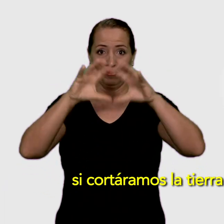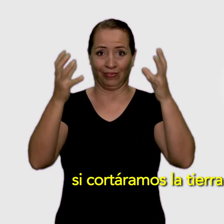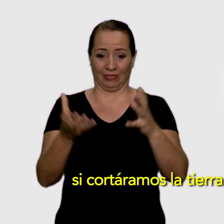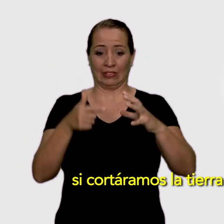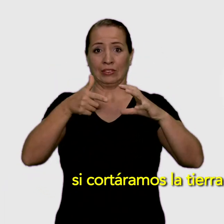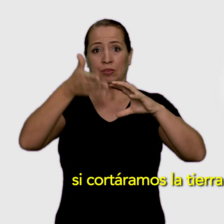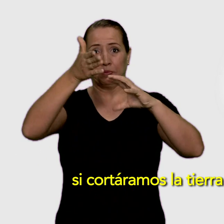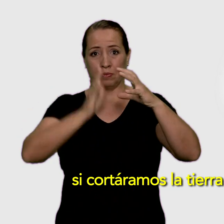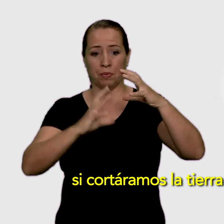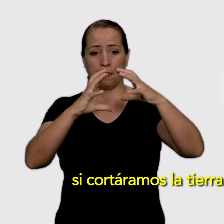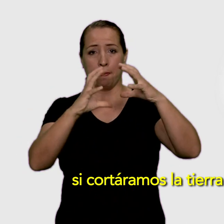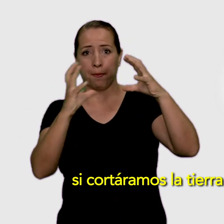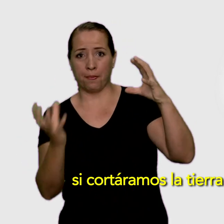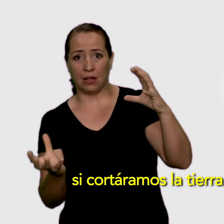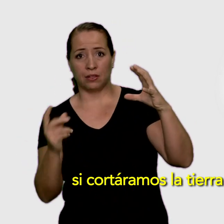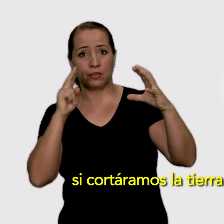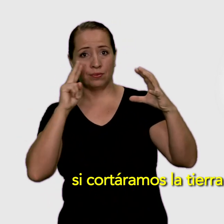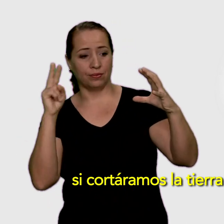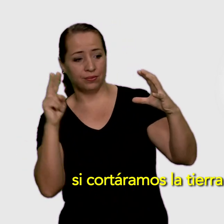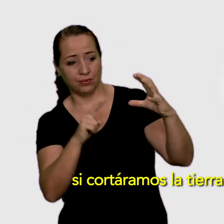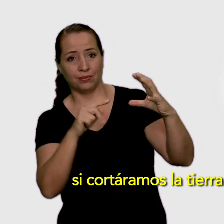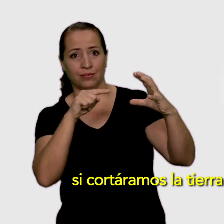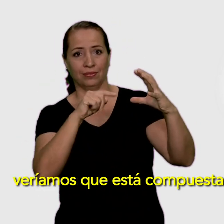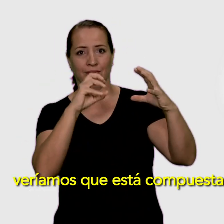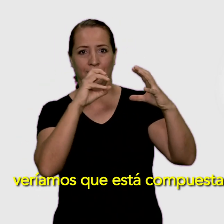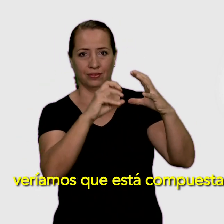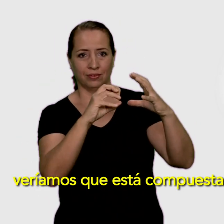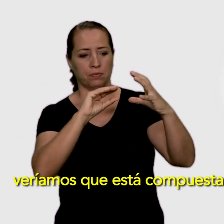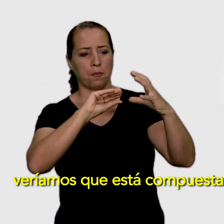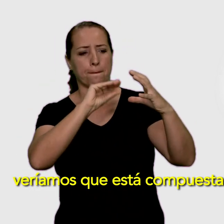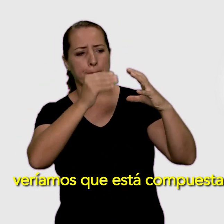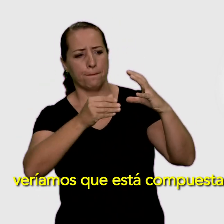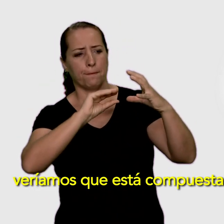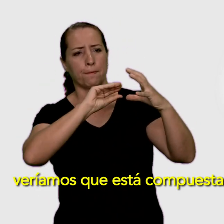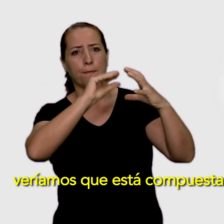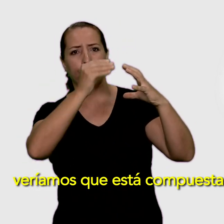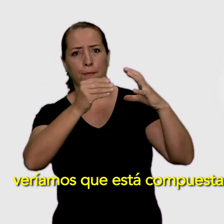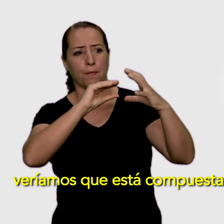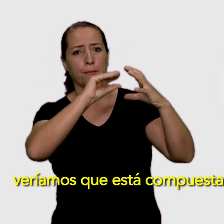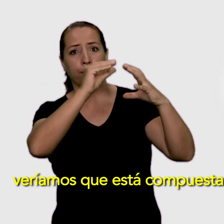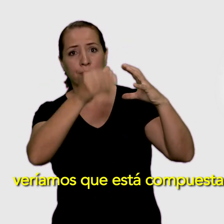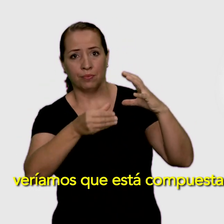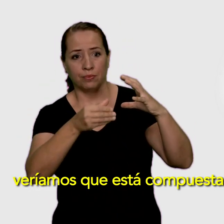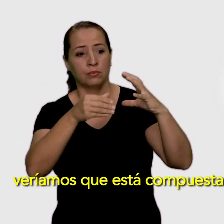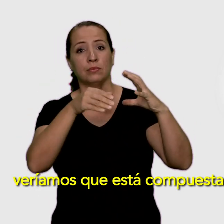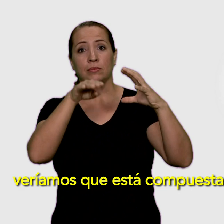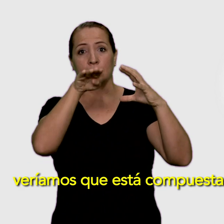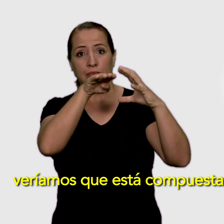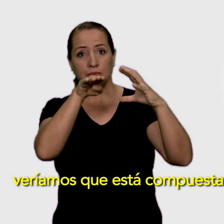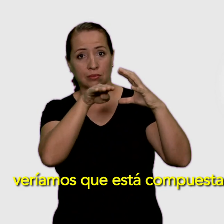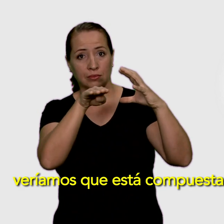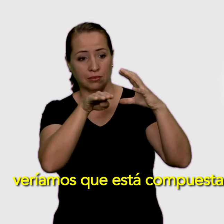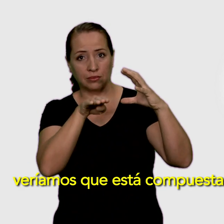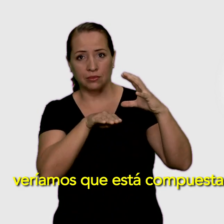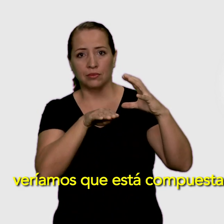Si cortáramos la Tierra por la mitad, veríamos que está compuesta por diferentes capas.